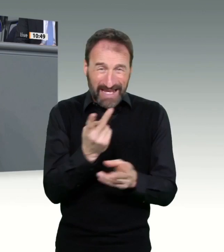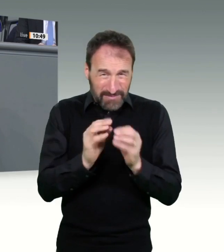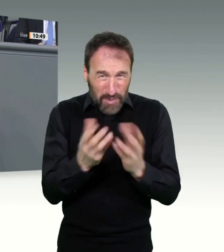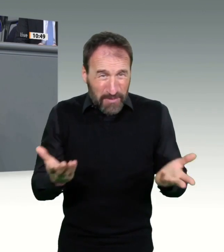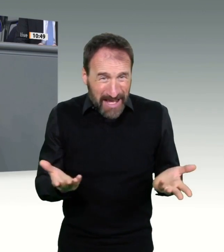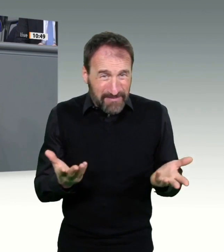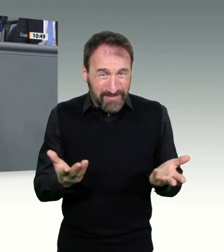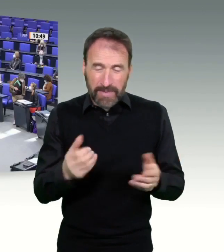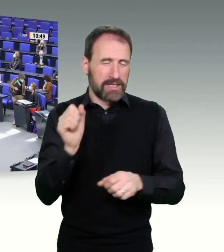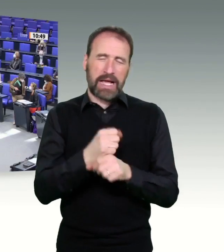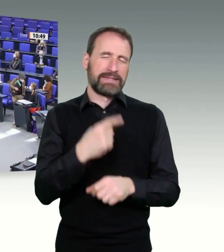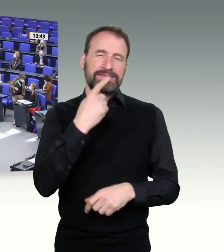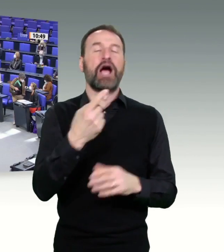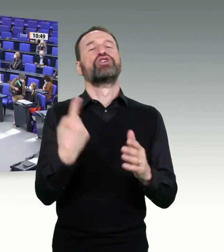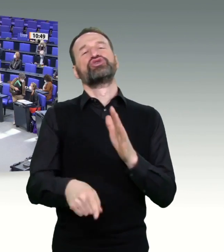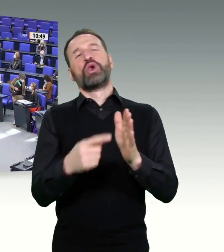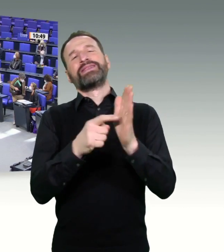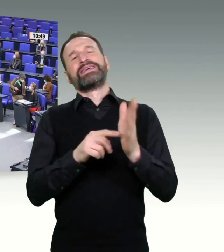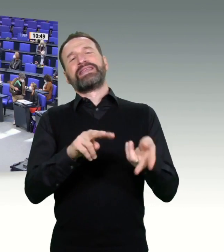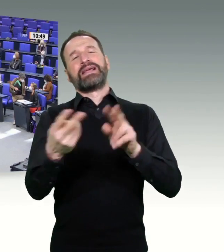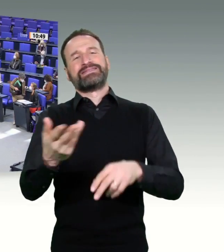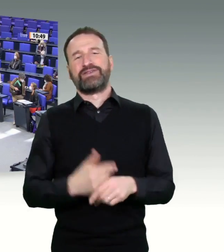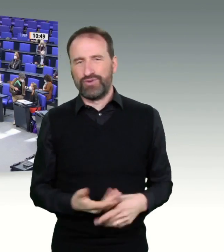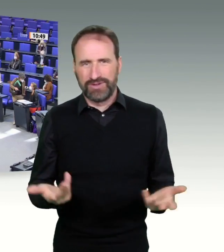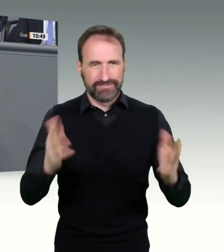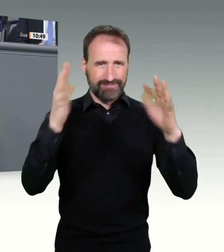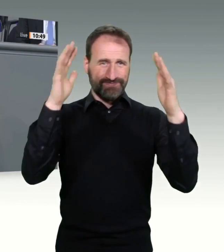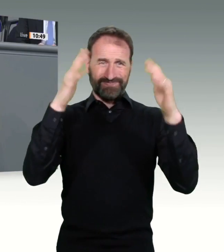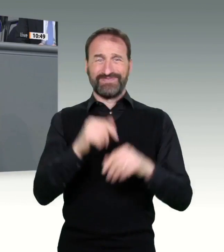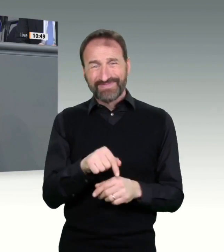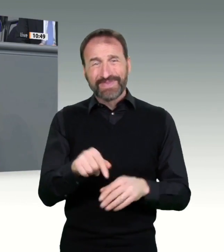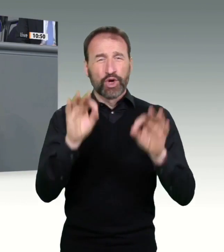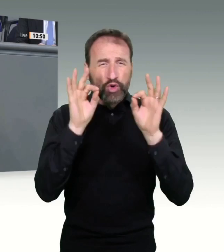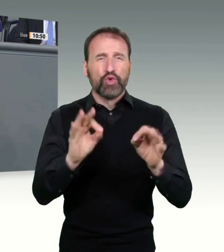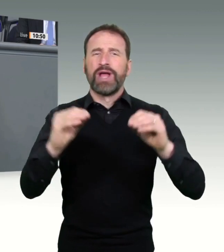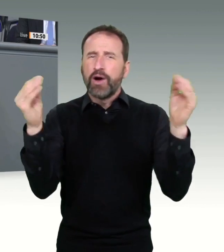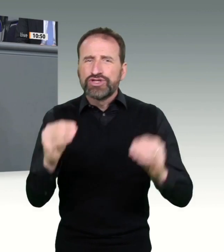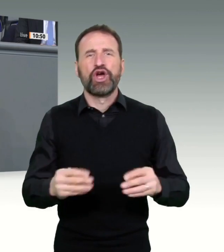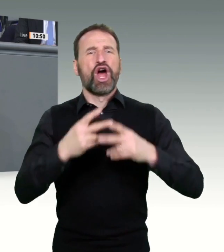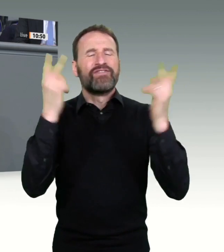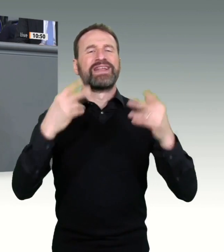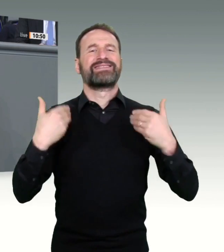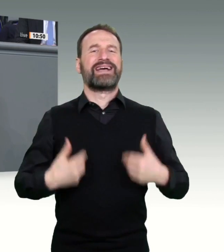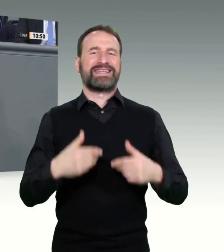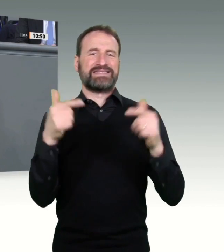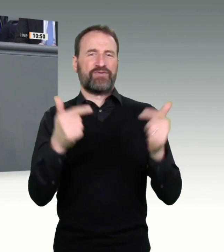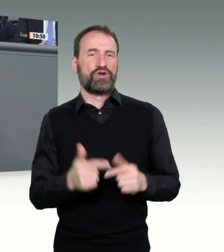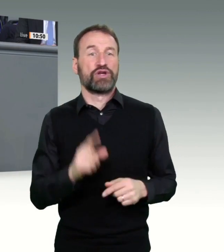Die notwendigen Daten müssen eingegeben werden, sie müssen ausgewertet werden. Vor allem sind es aber Menschen, die anschließend